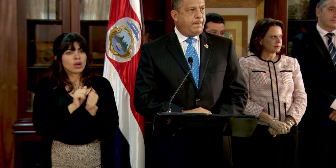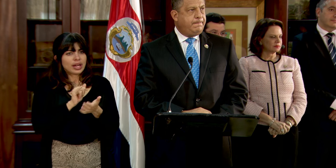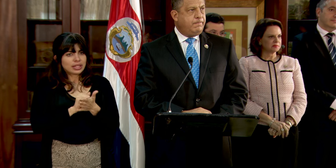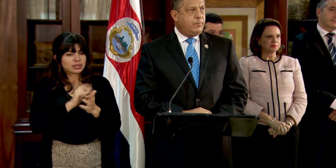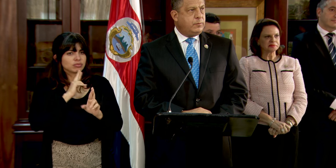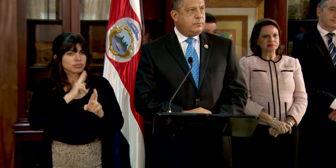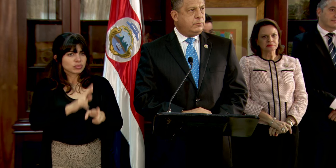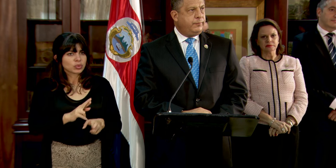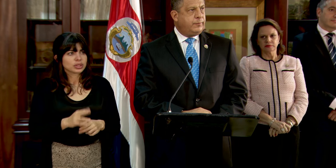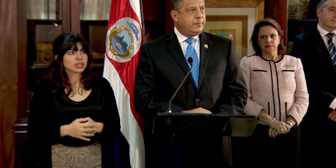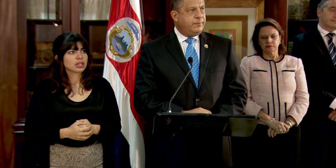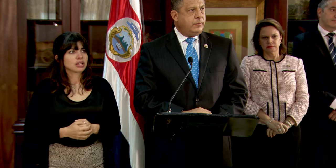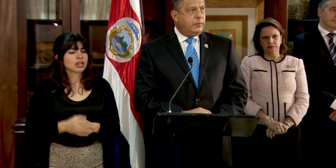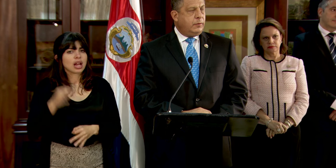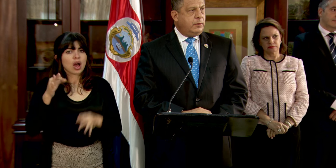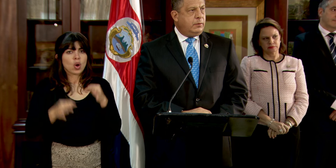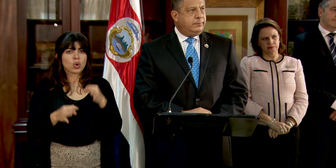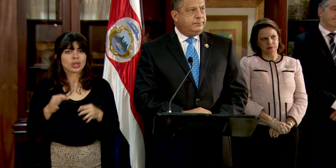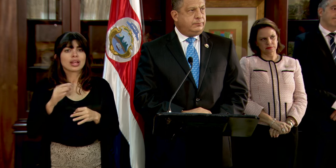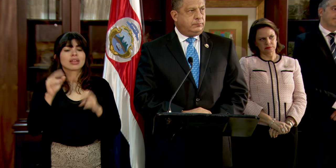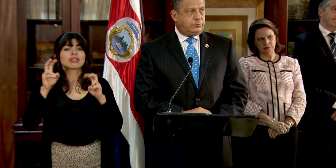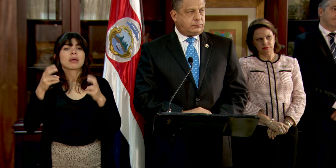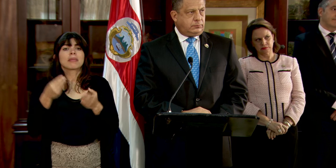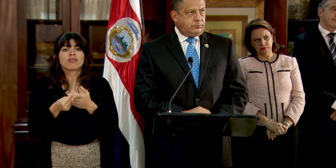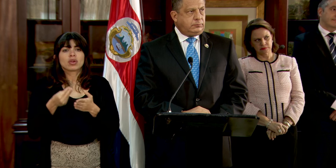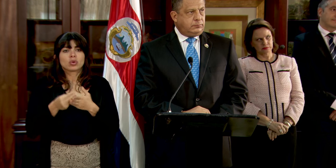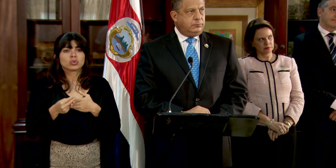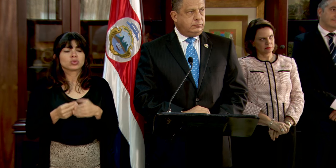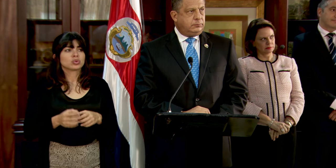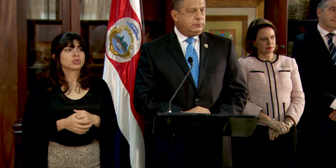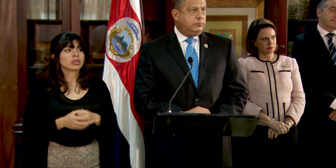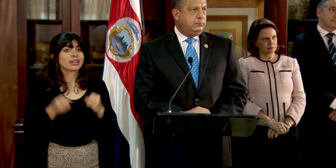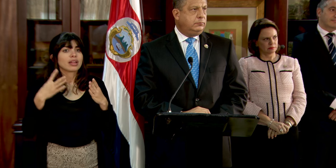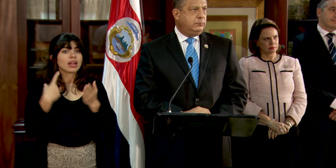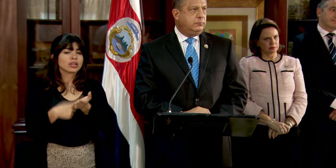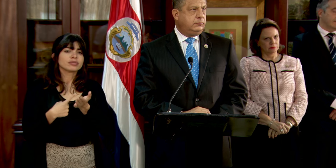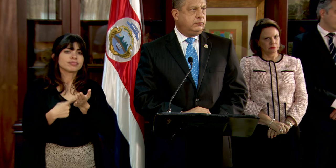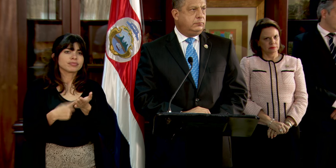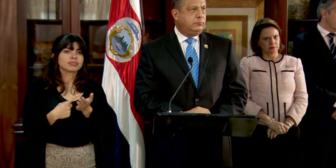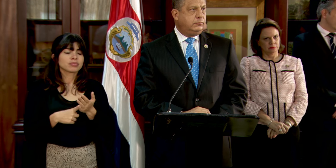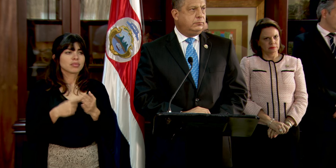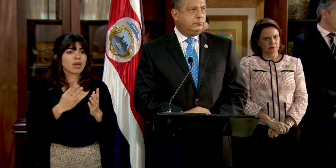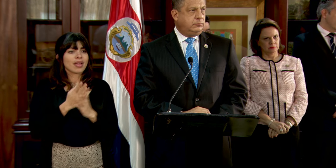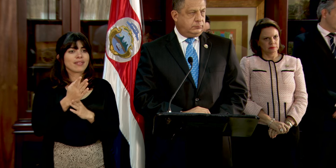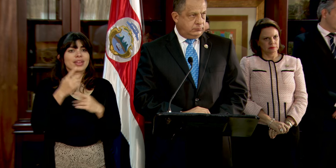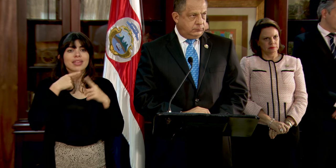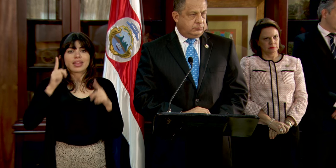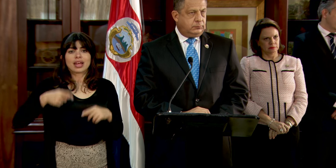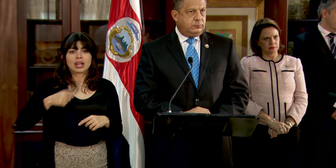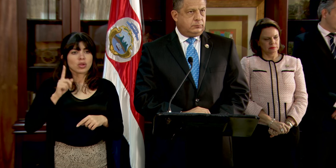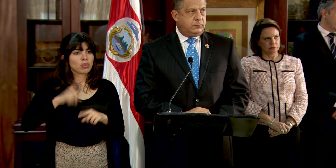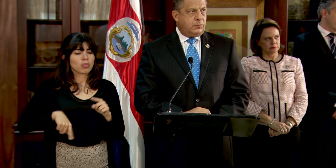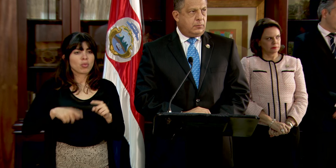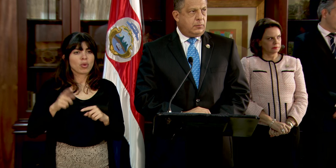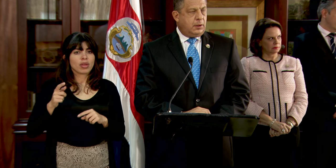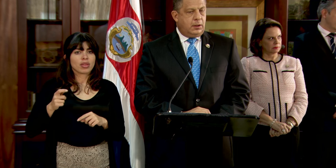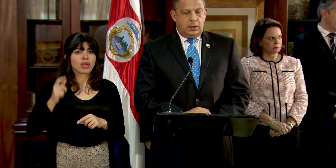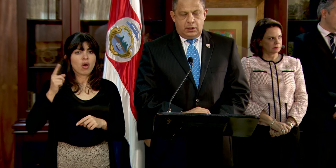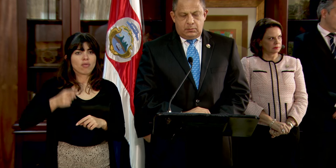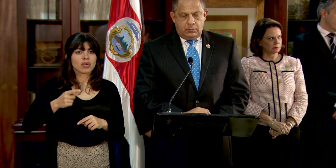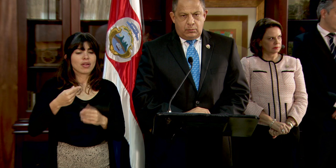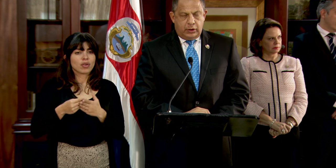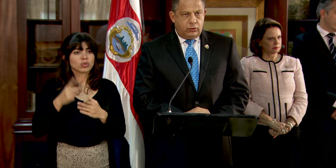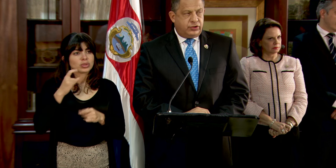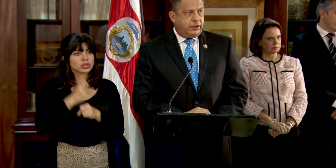resolución de la Corte? Y el tema de los recursos, que tanto se ha hablado, ¿verdad? Porque vía decreto no se le pueden dar recursos a una institución, ¿qué va